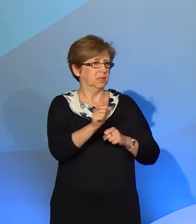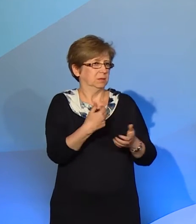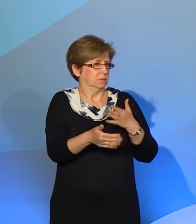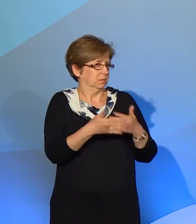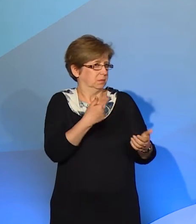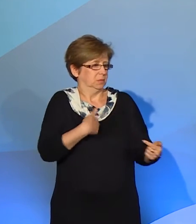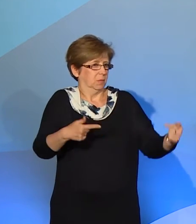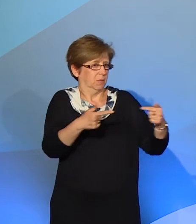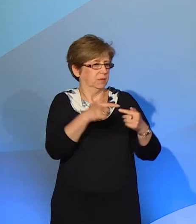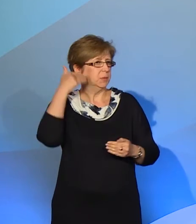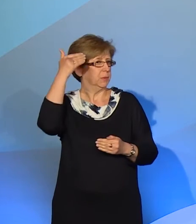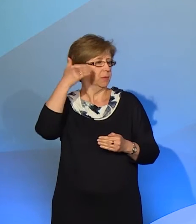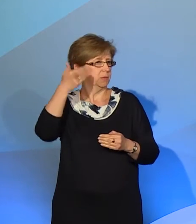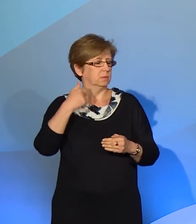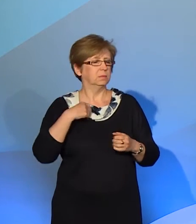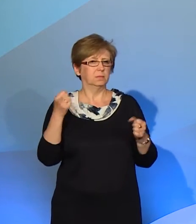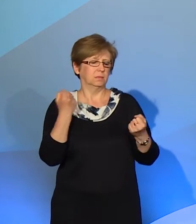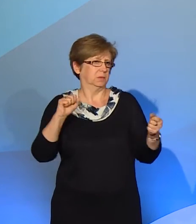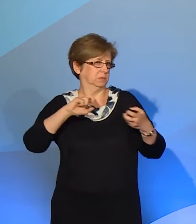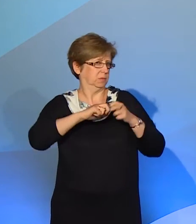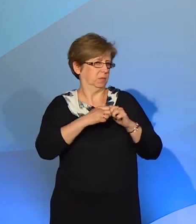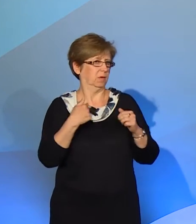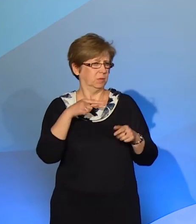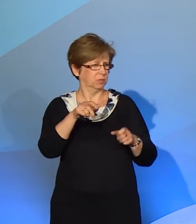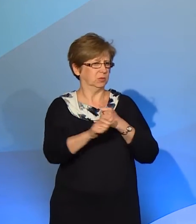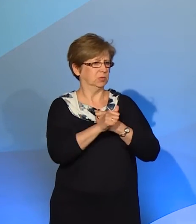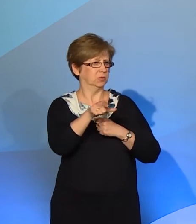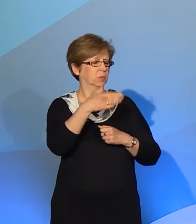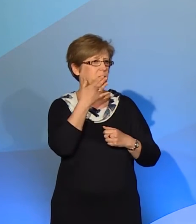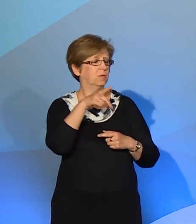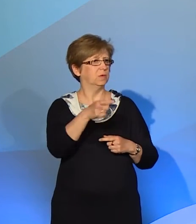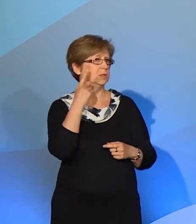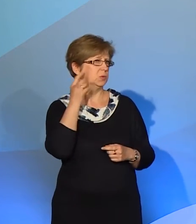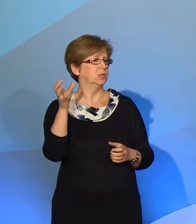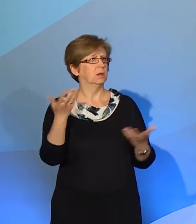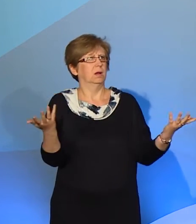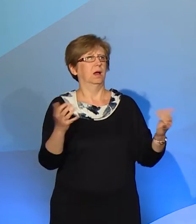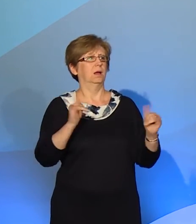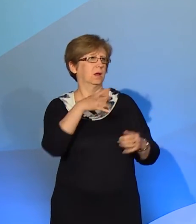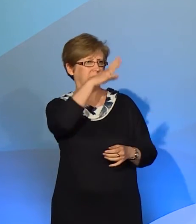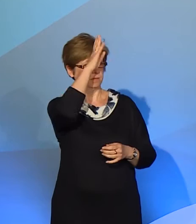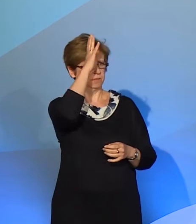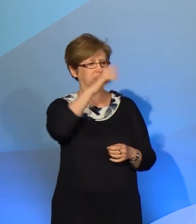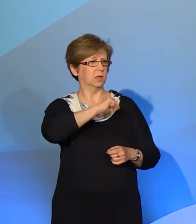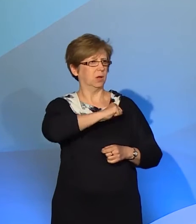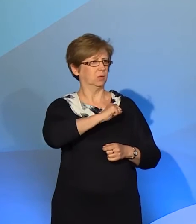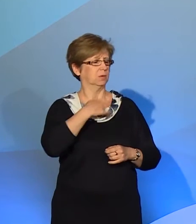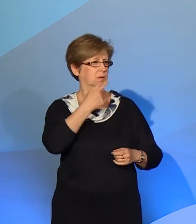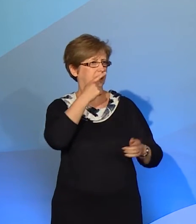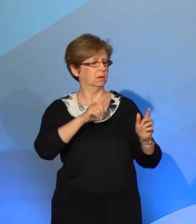nawet bardzo skomplikowane kwestie, bo to jest typowy argument. Często słyszę takie pytanie, no a jak z fizyką jądrową? Czy da się migać o fizyce